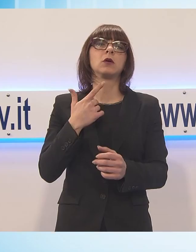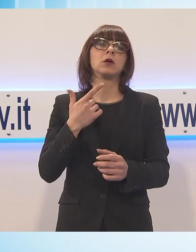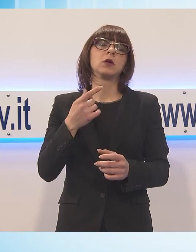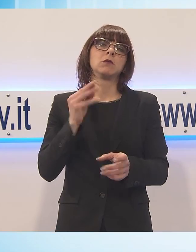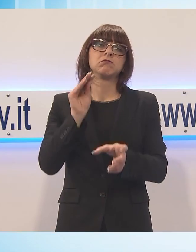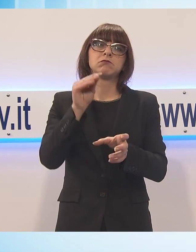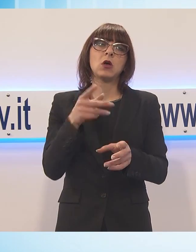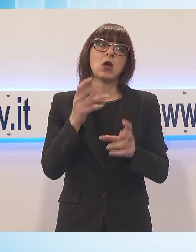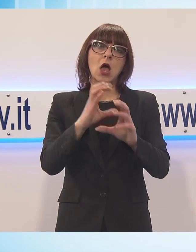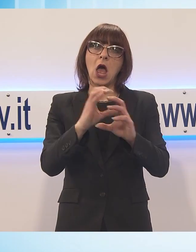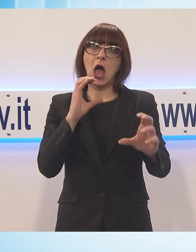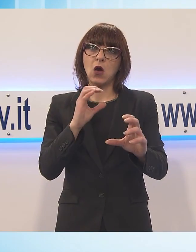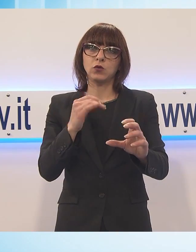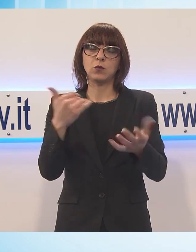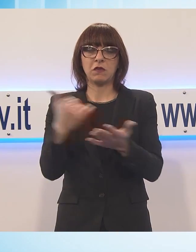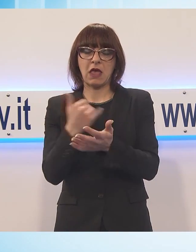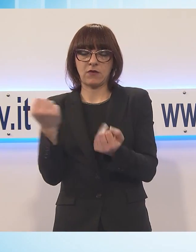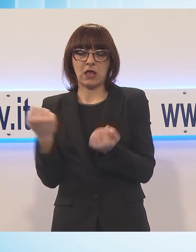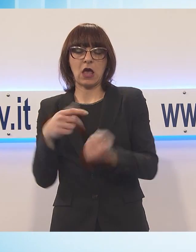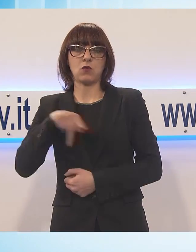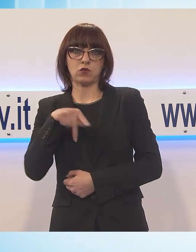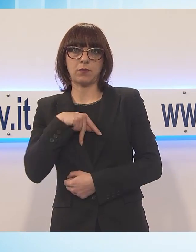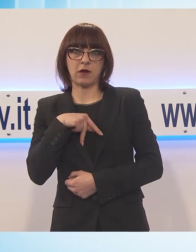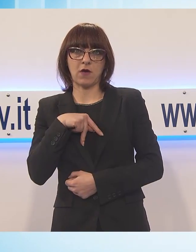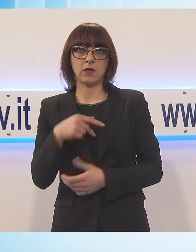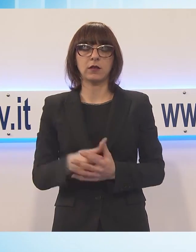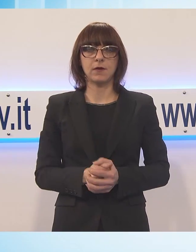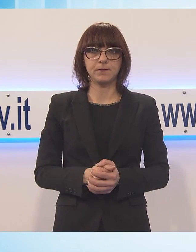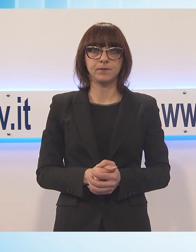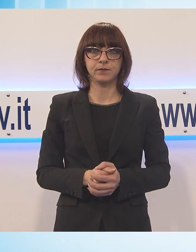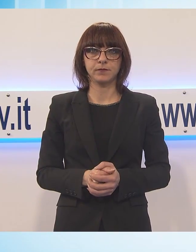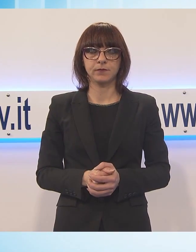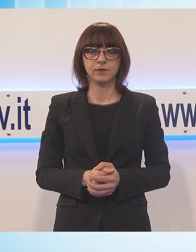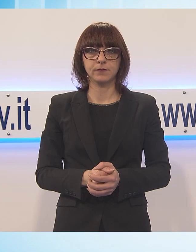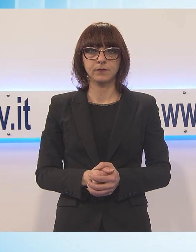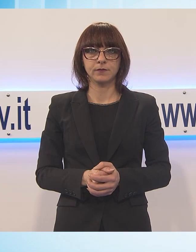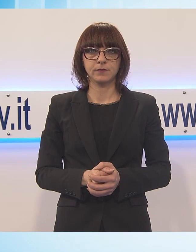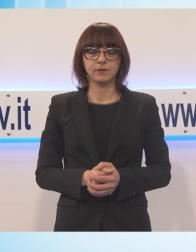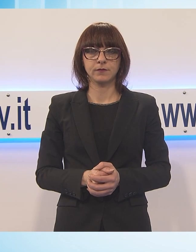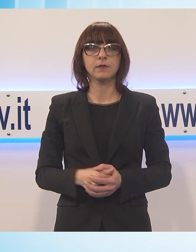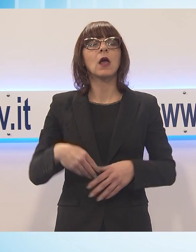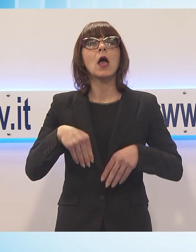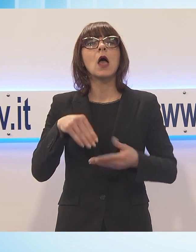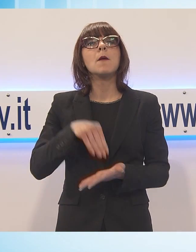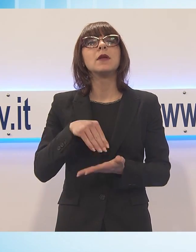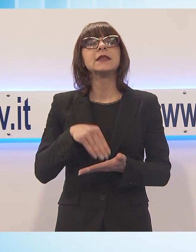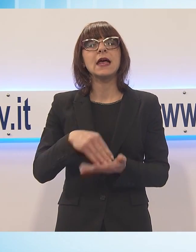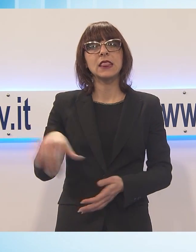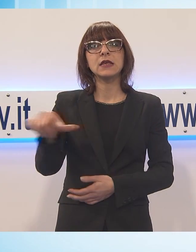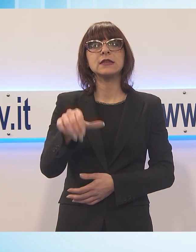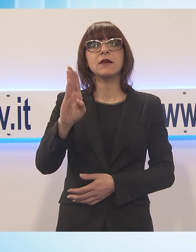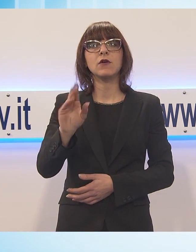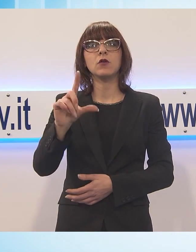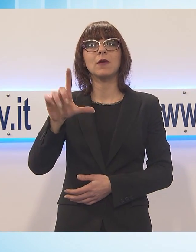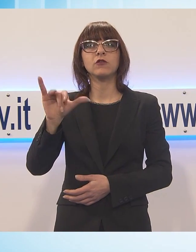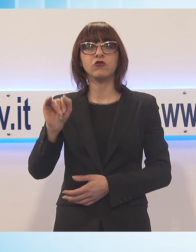dell'auto privata. La presentazione delle card elettronica, la quale rappresenta Stefano Baccelli in qualità di Presidente della Commissione Trasporti del